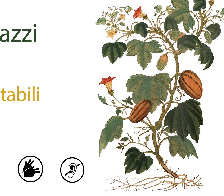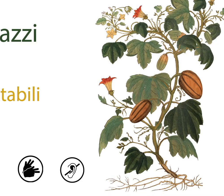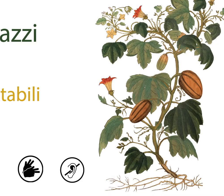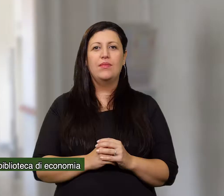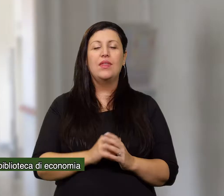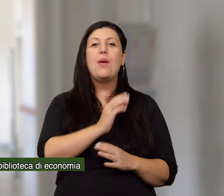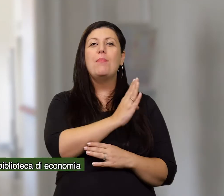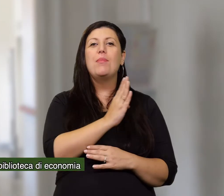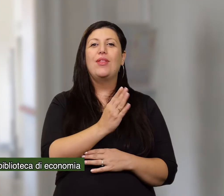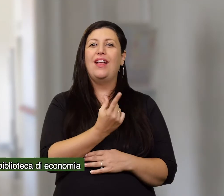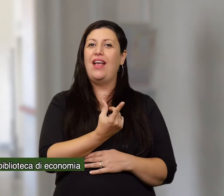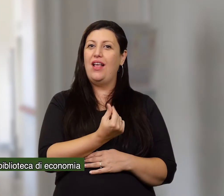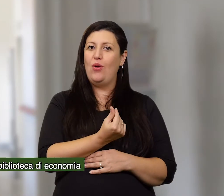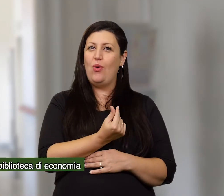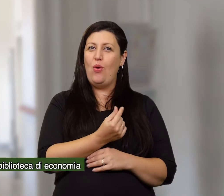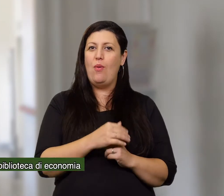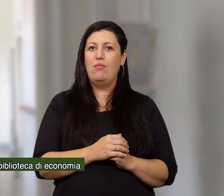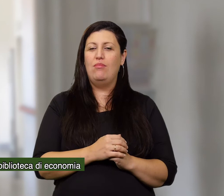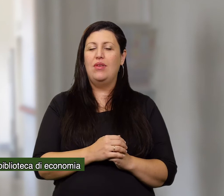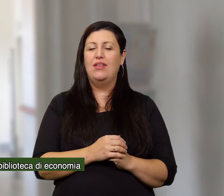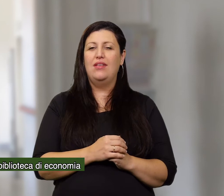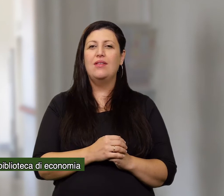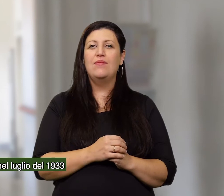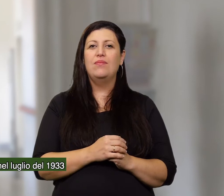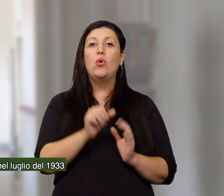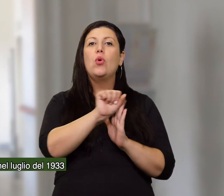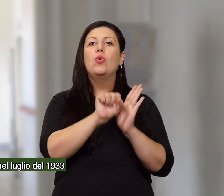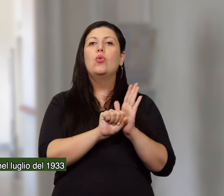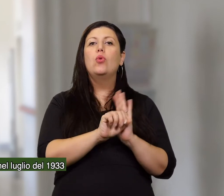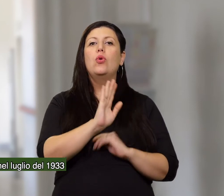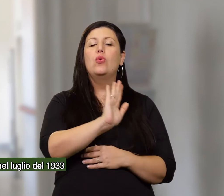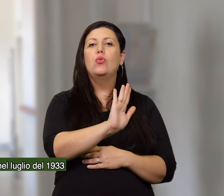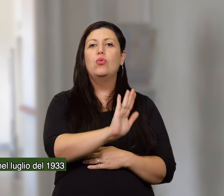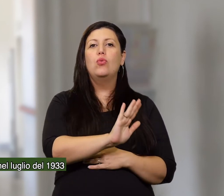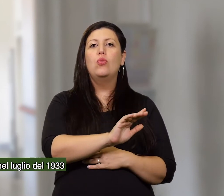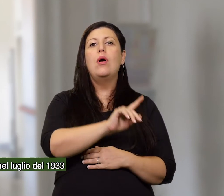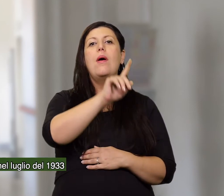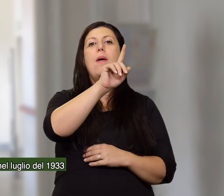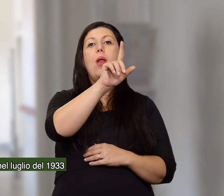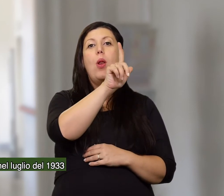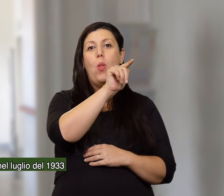La storia della biblioteca di economia comincia nel luglio del 1933,